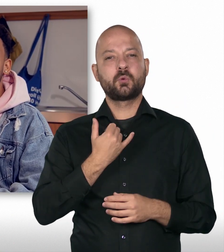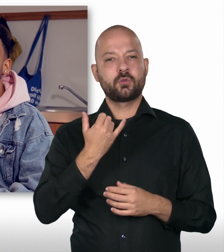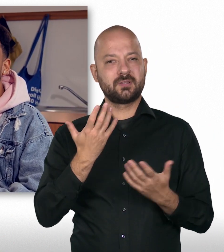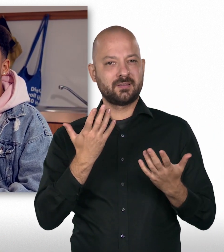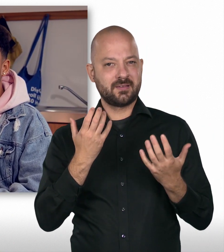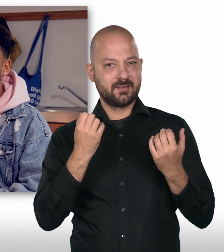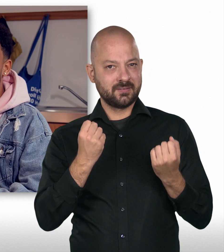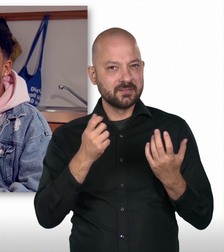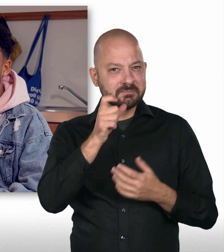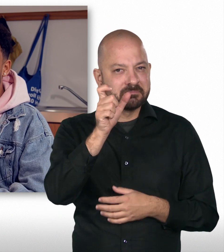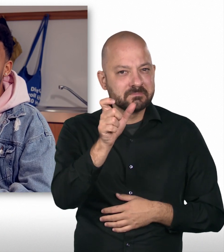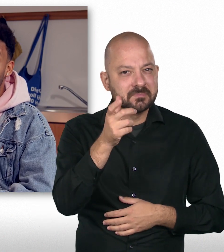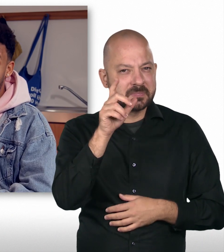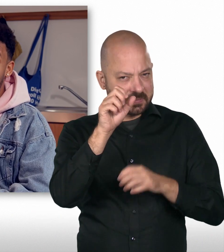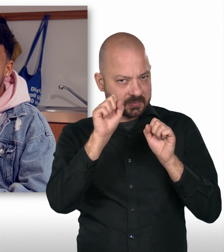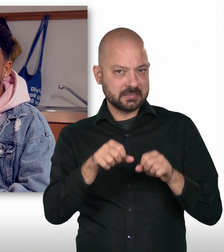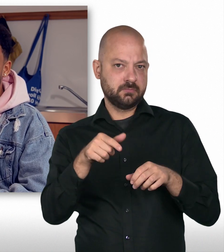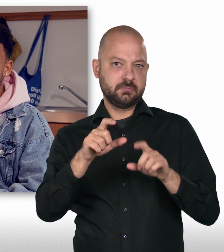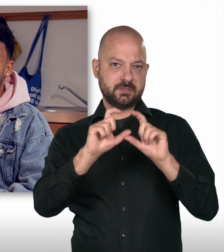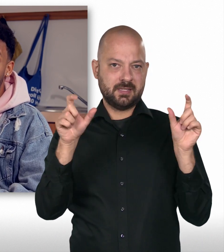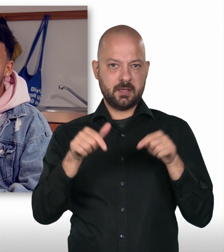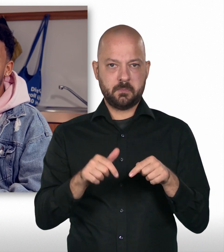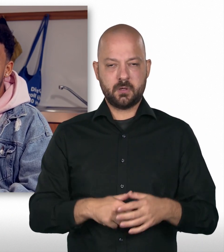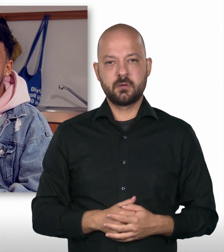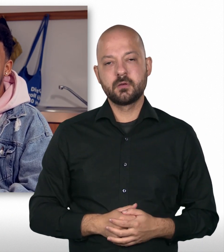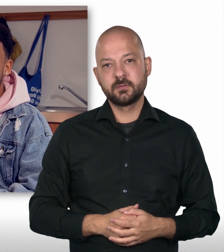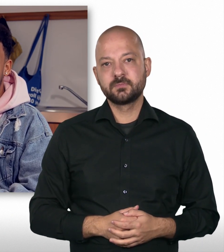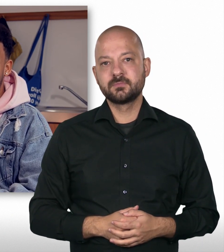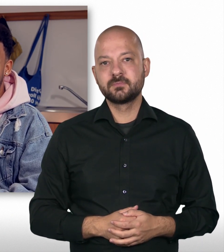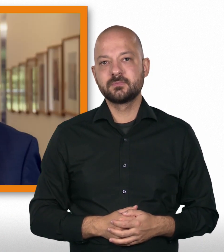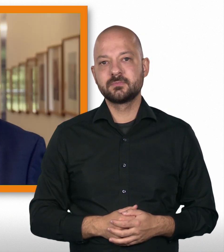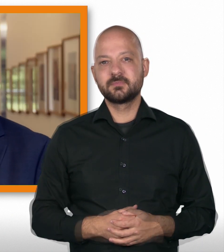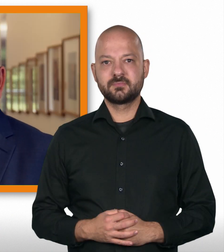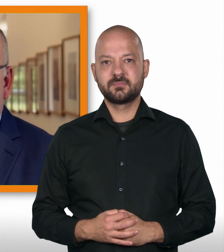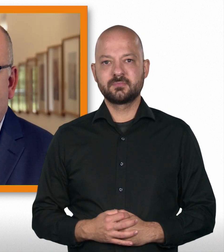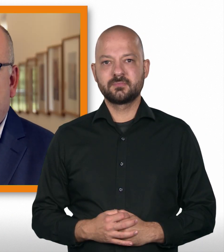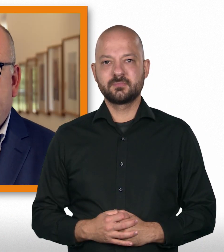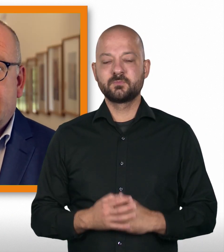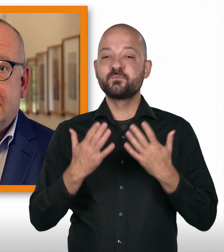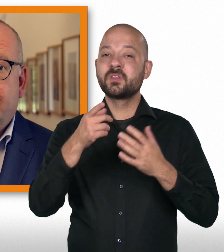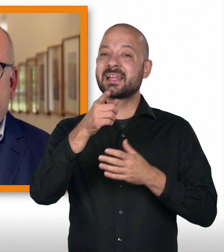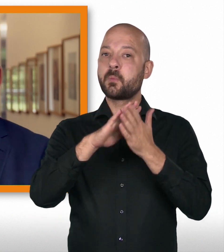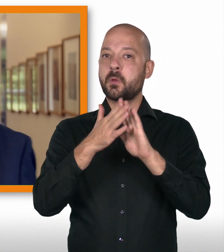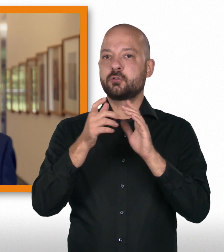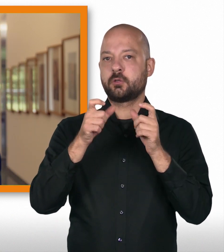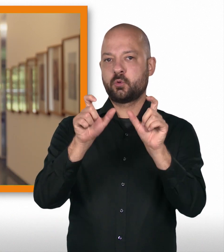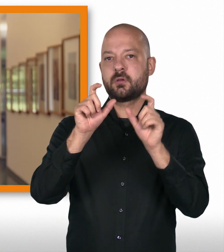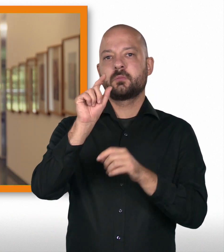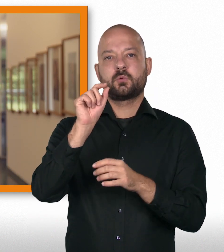diplomatische Immunität. Und diesen Begriff werden wir jetzt klären. Die diplomatische Immunität ist sehr wichtig für den Status eines